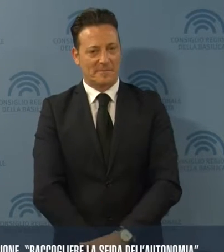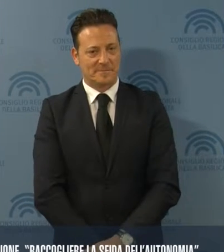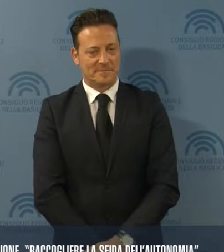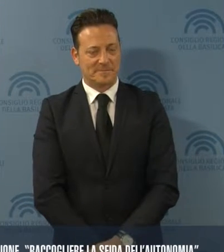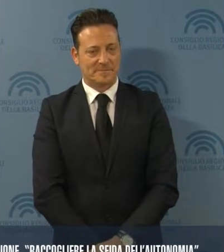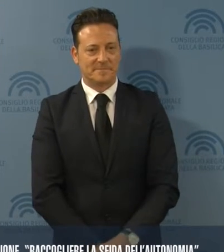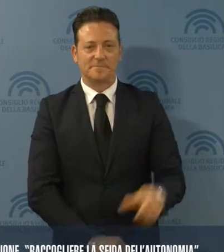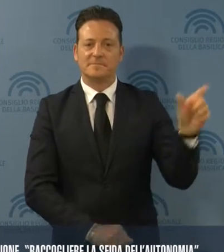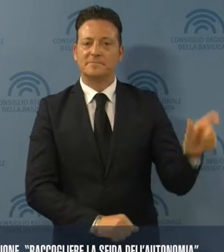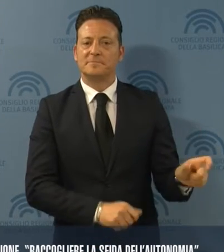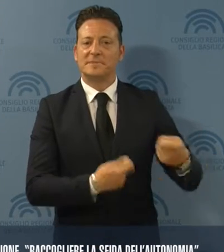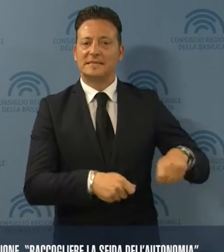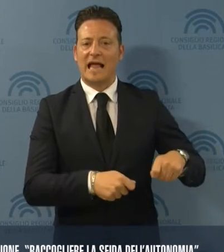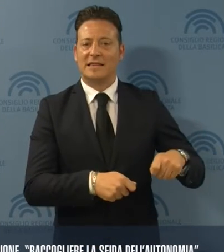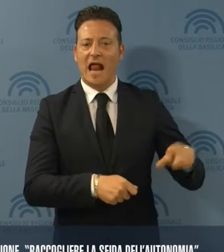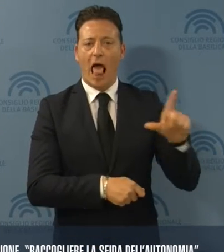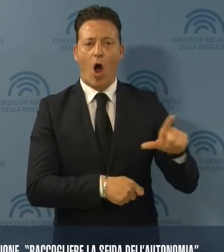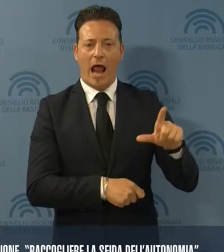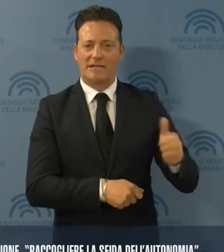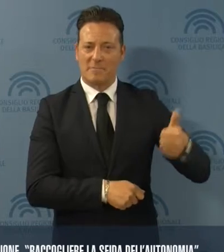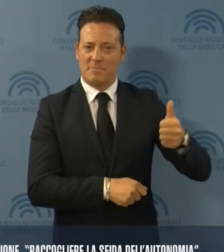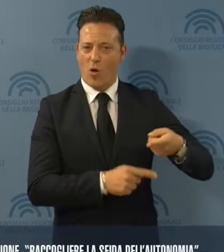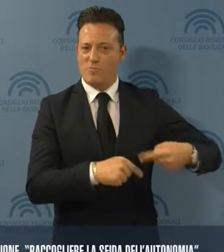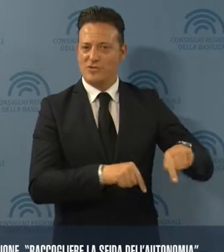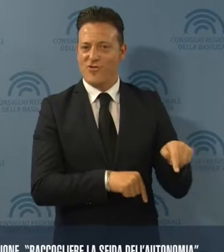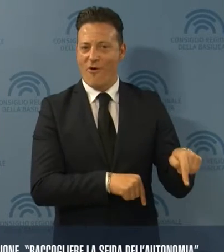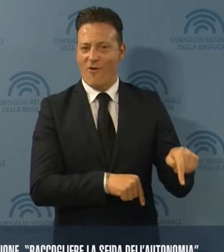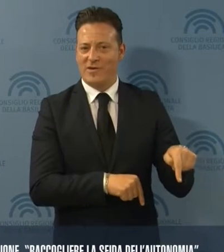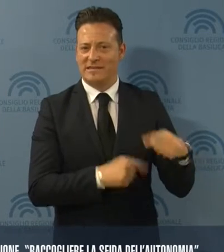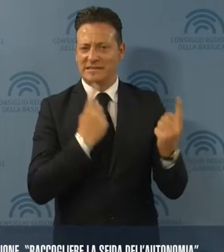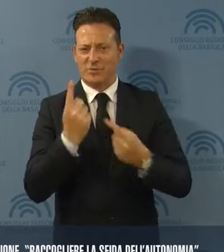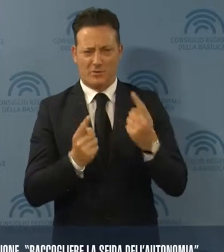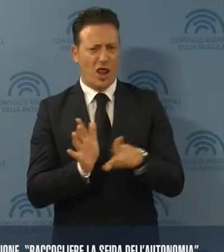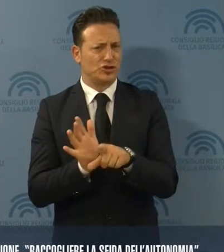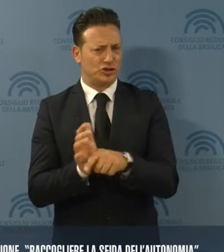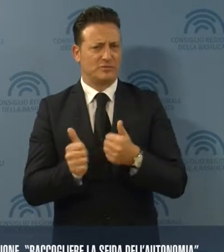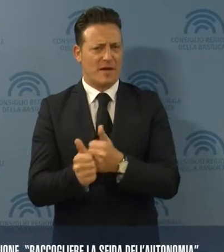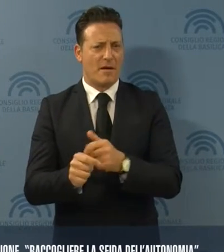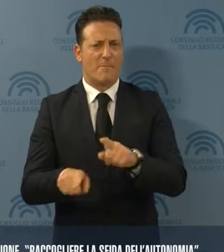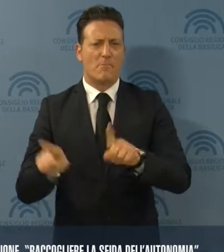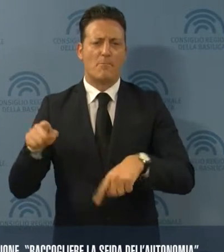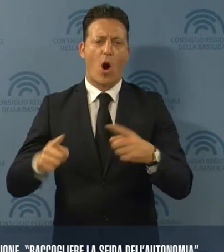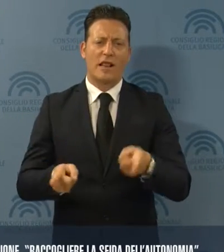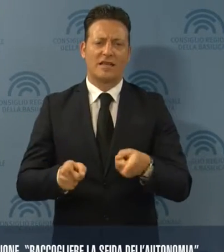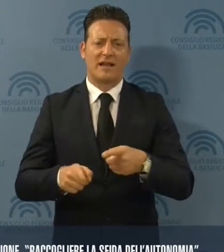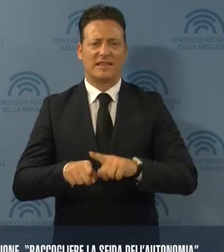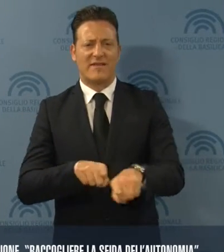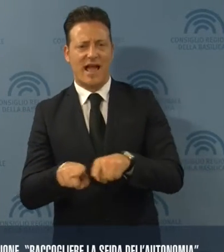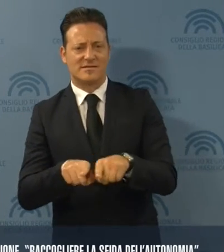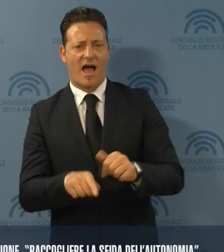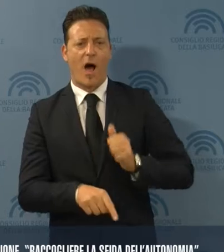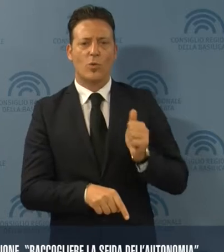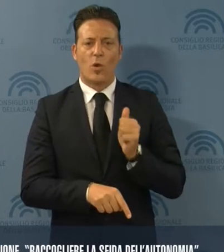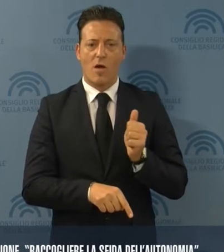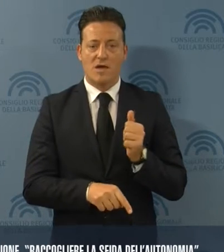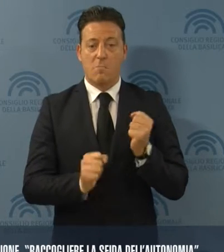Per il Presidente della Prima Commissione, la corazza, al di là delle legittime differenze politiche, l'autonomia è